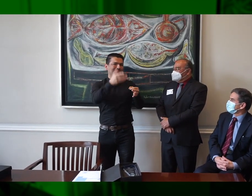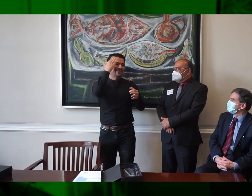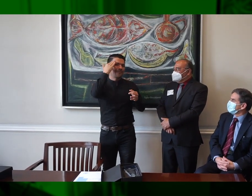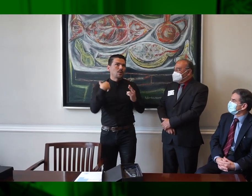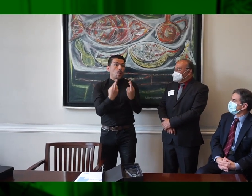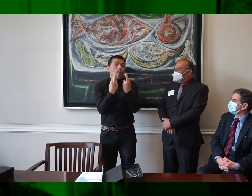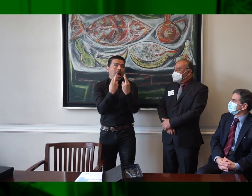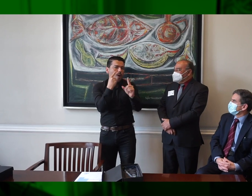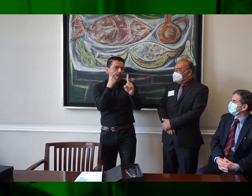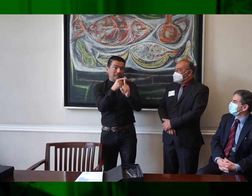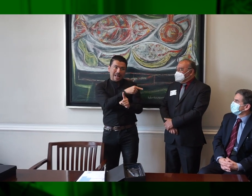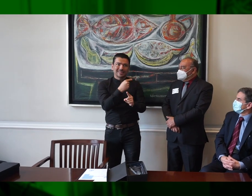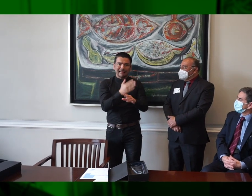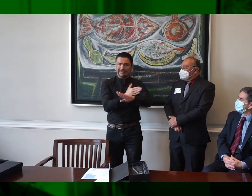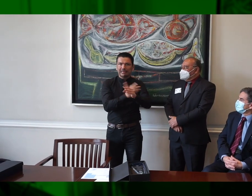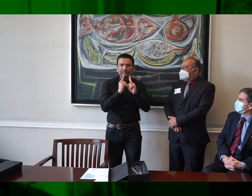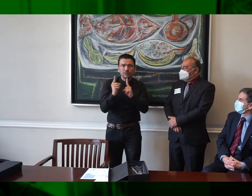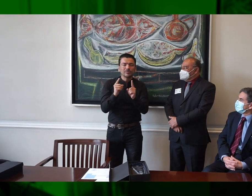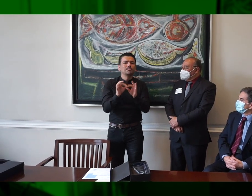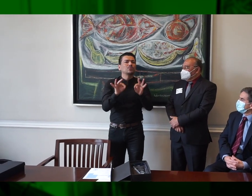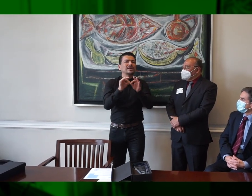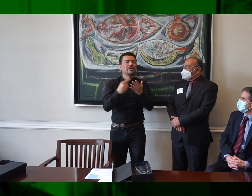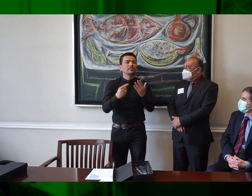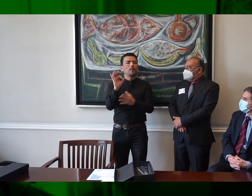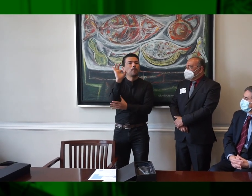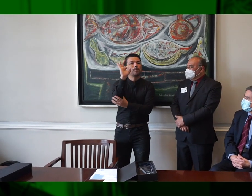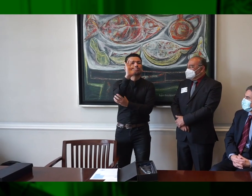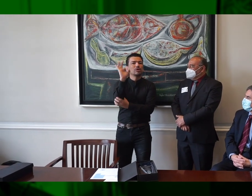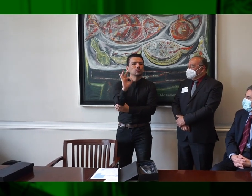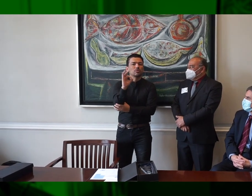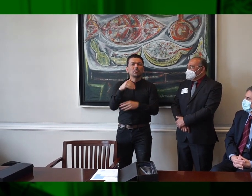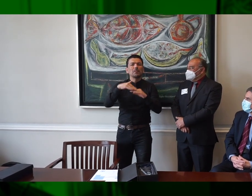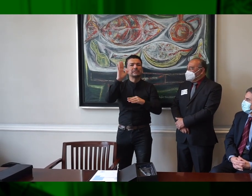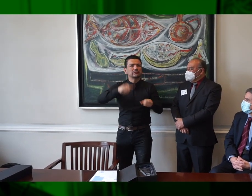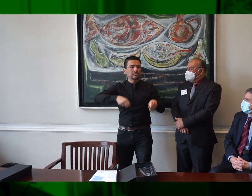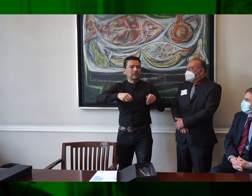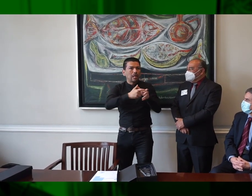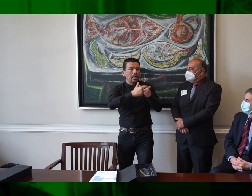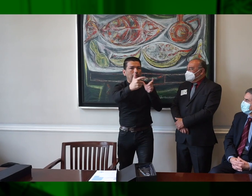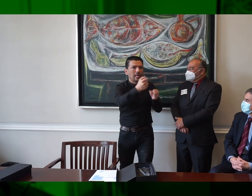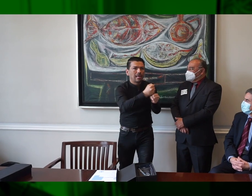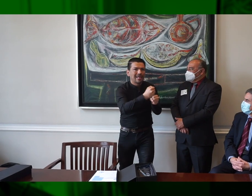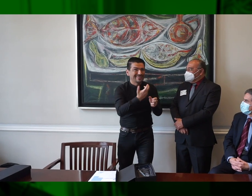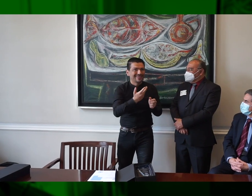para que el cumplimiento de lo que ya está en la ley sea real. También la ley 16.18